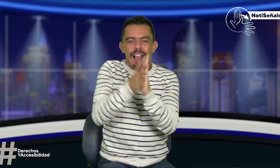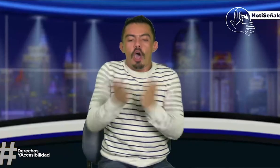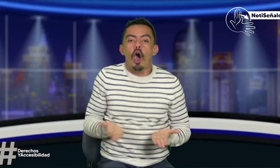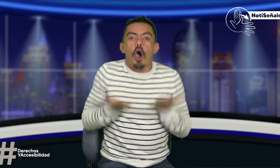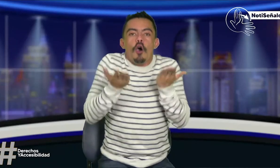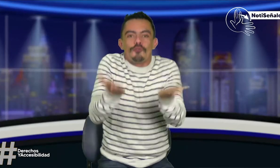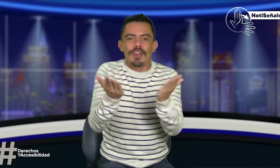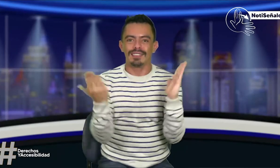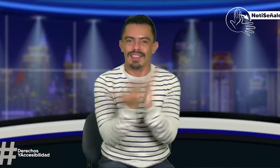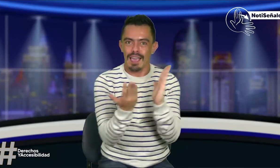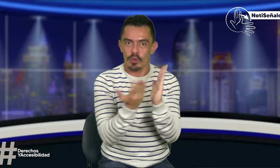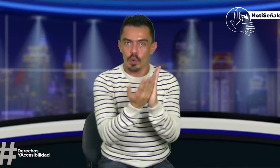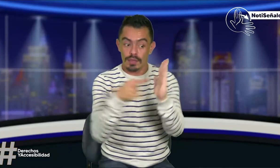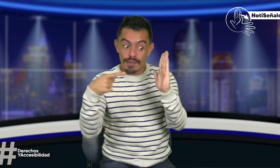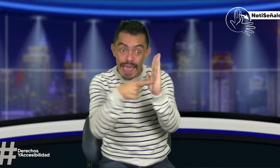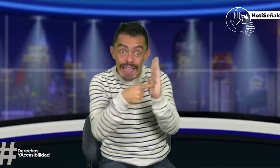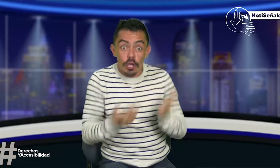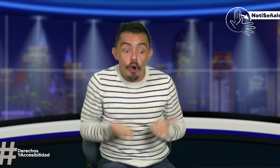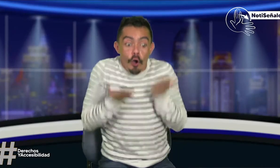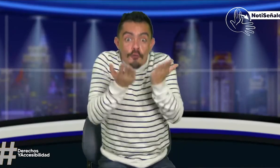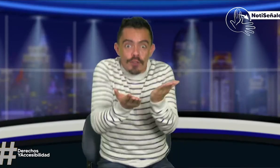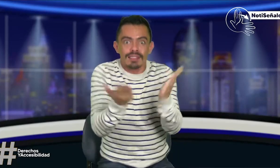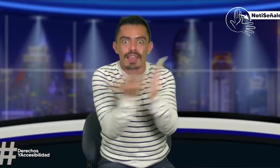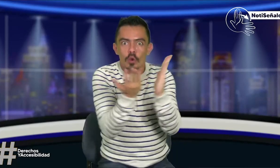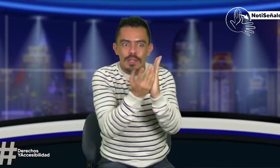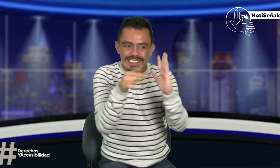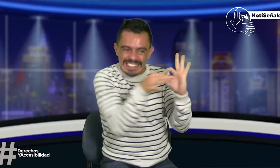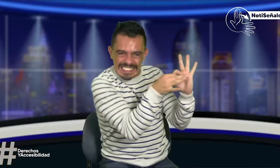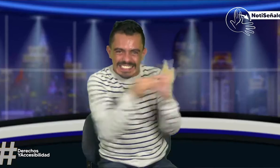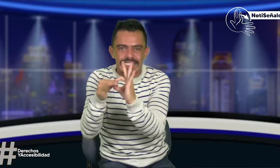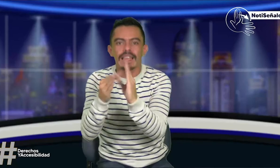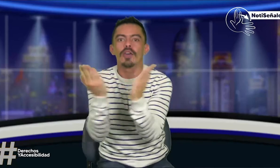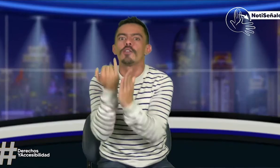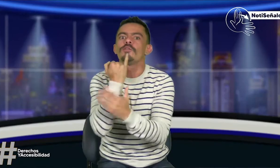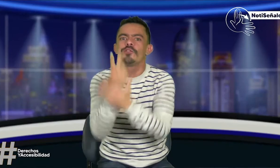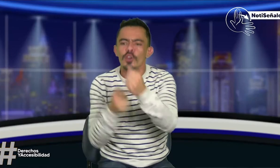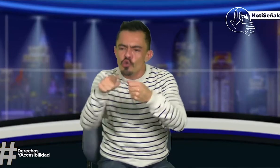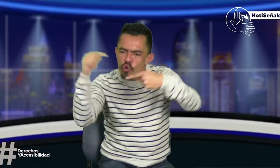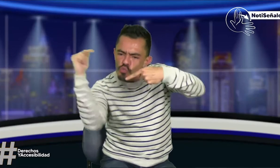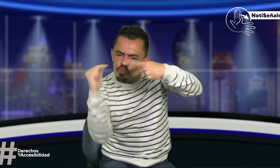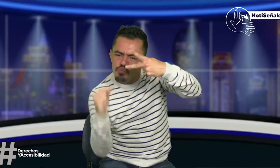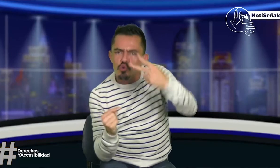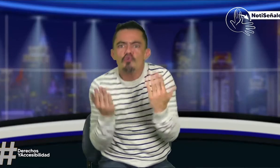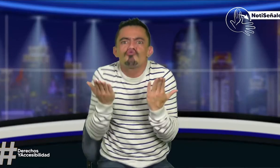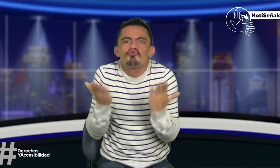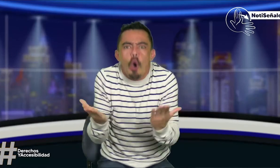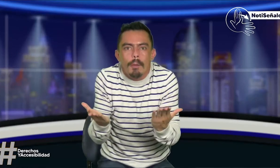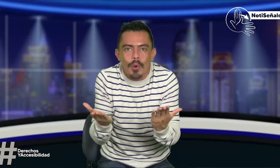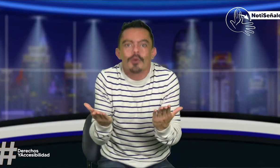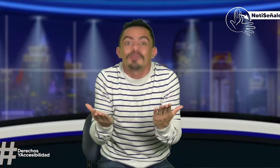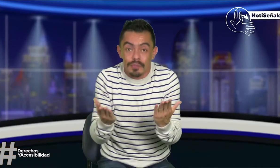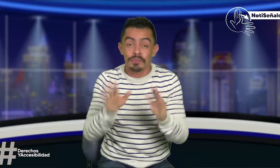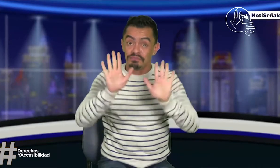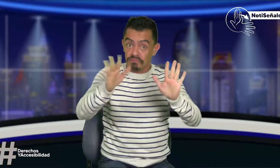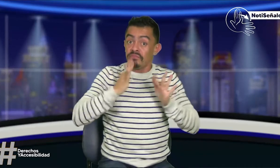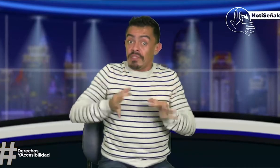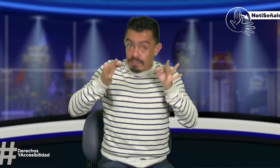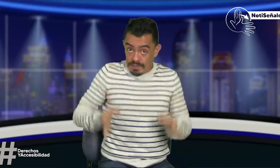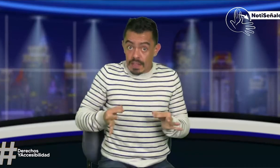deben proponer. Así como les digo, una oferta educativa adecuada para las personas sordas, que va también en el enfoque del bilingüismo.